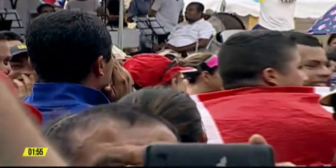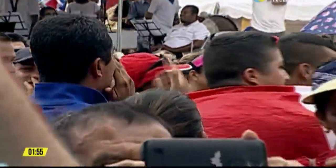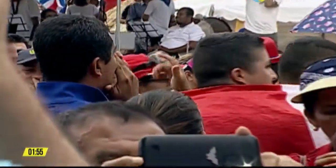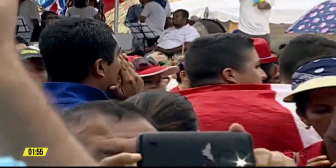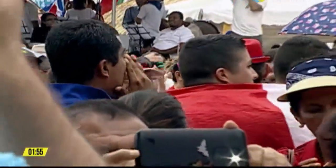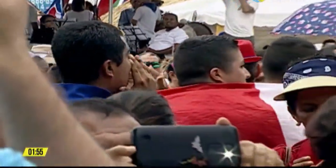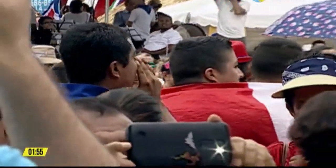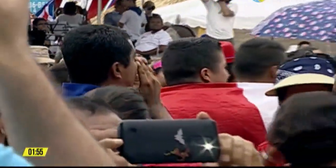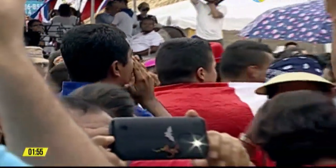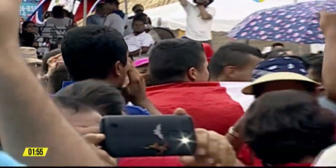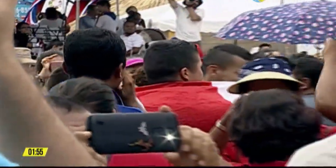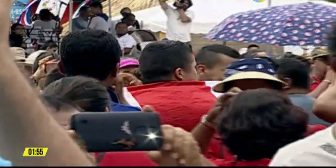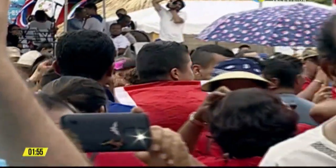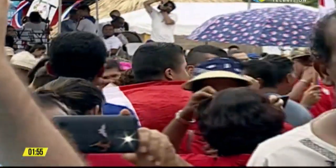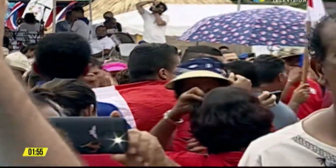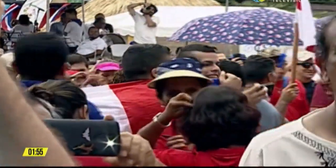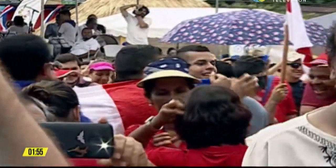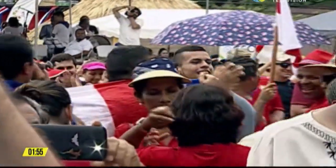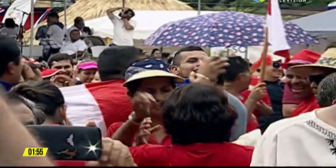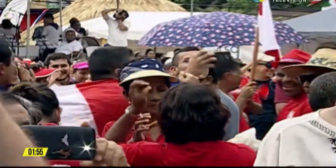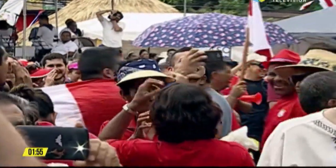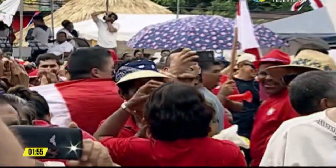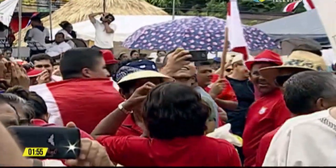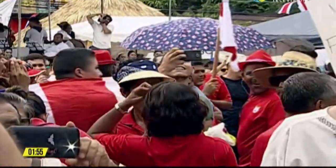Muy buenas tardes.